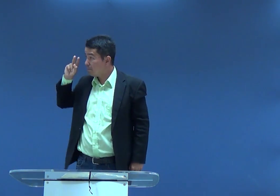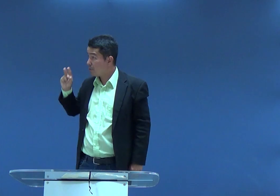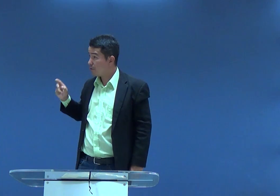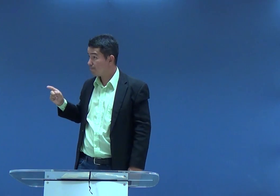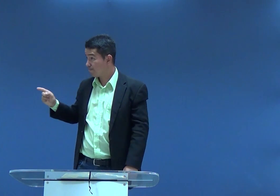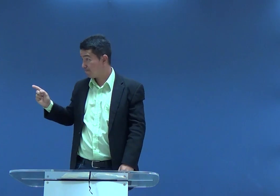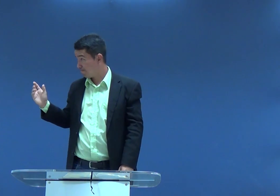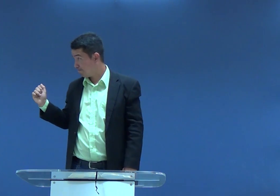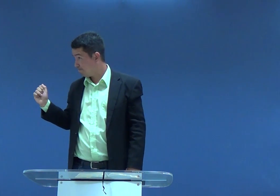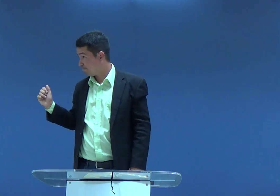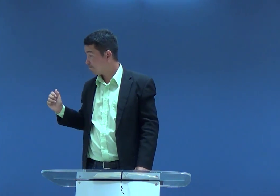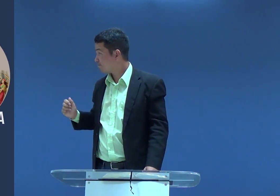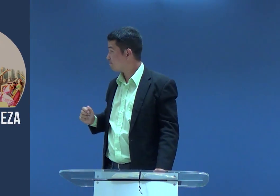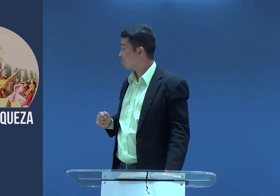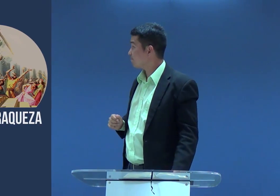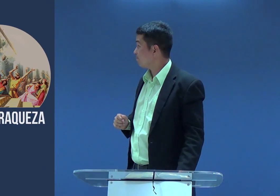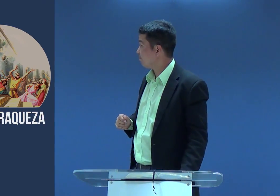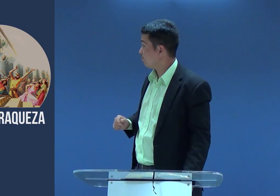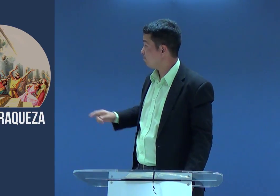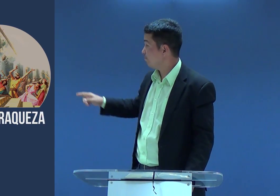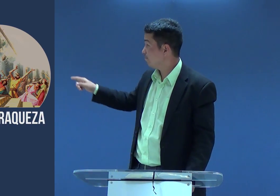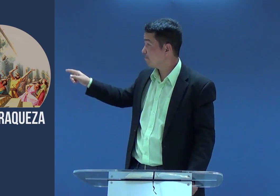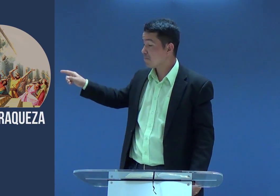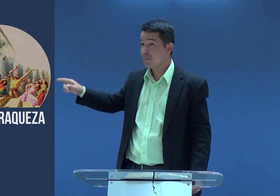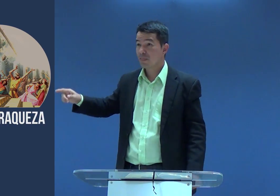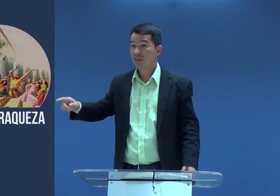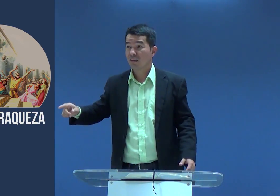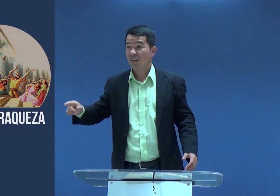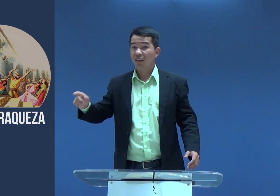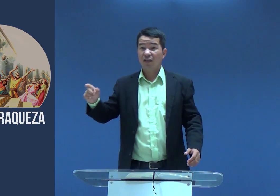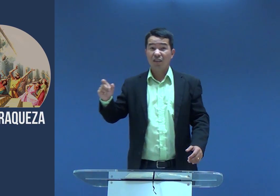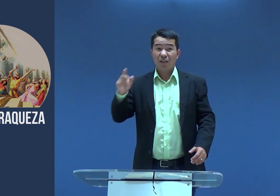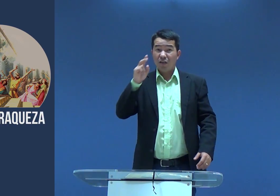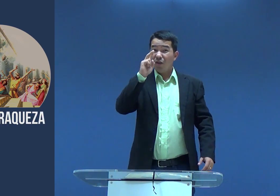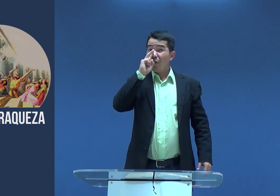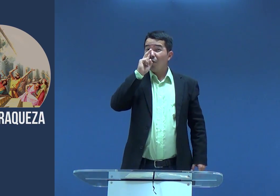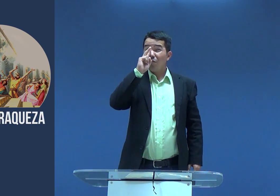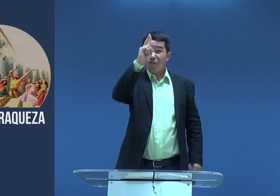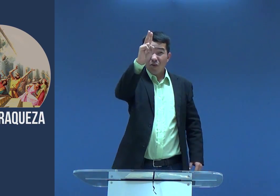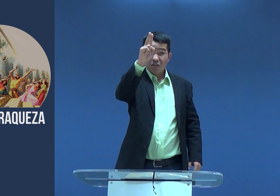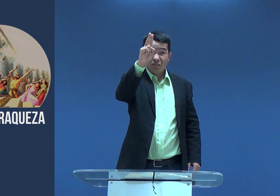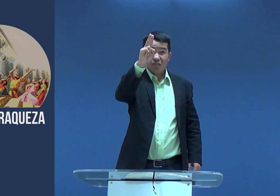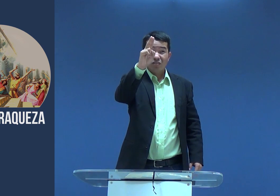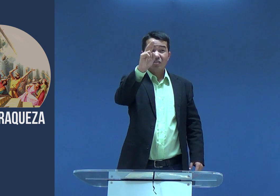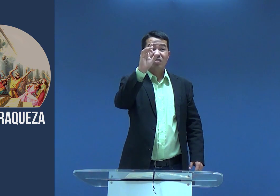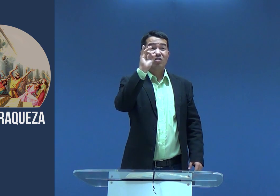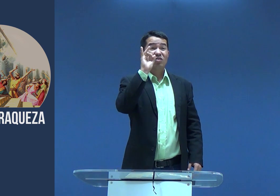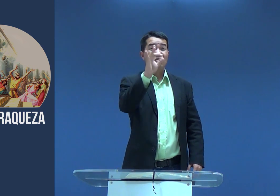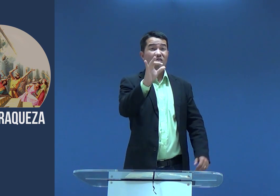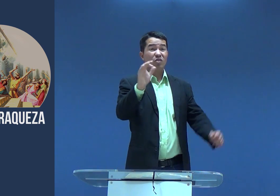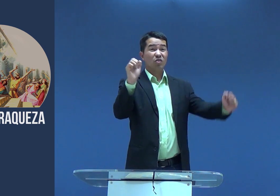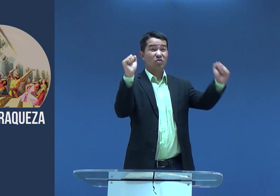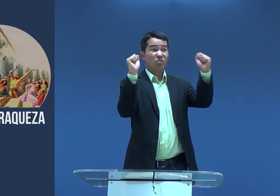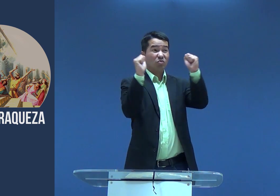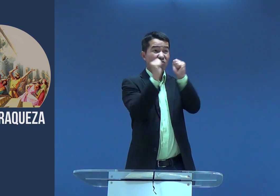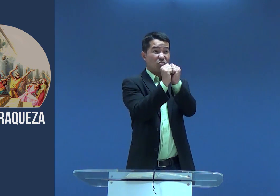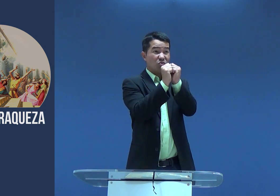ele